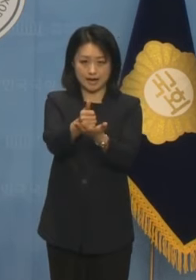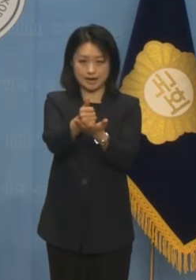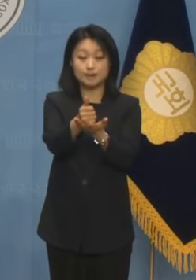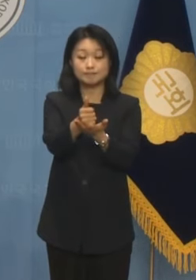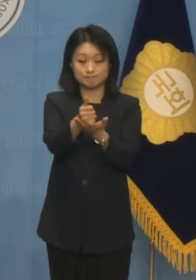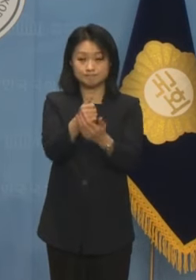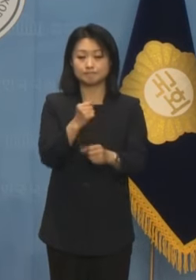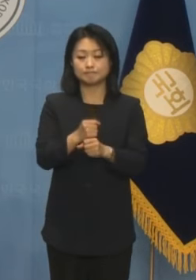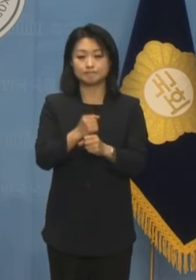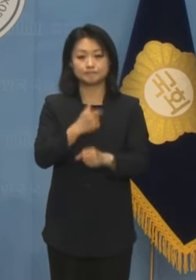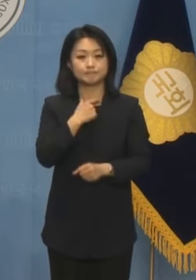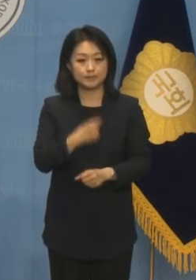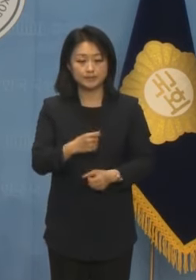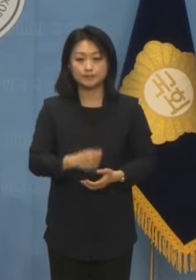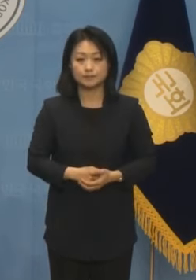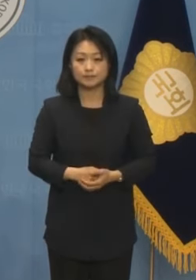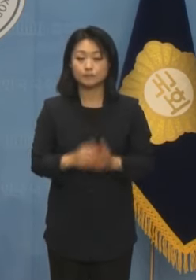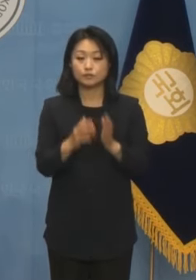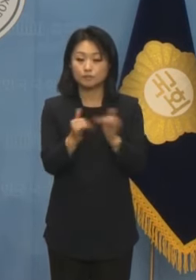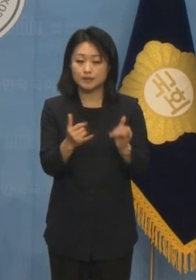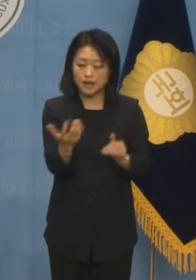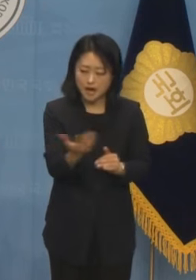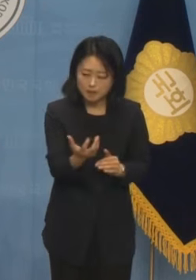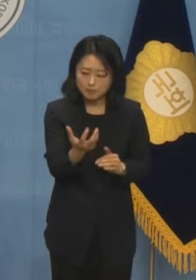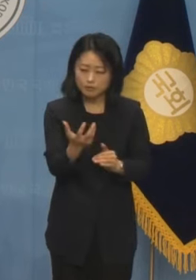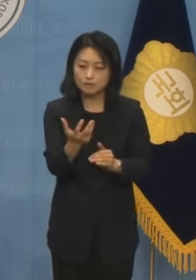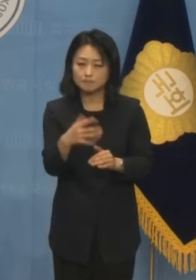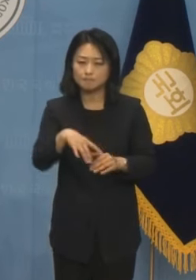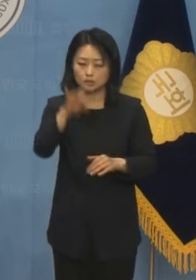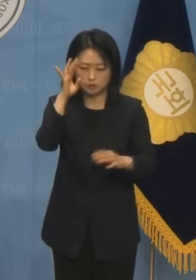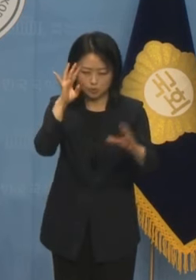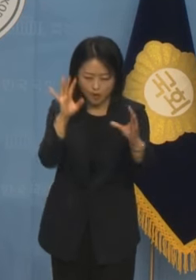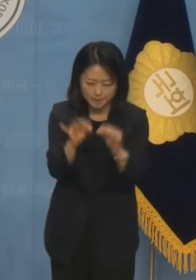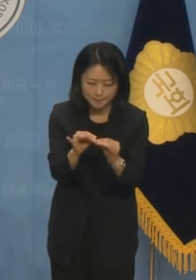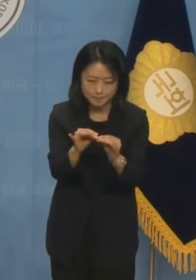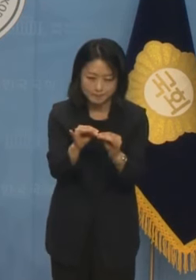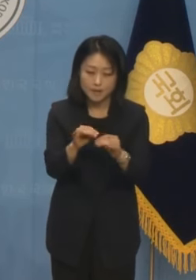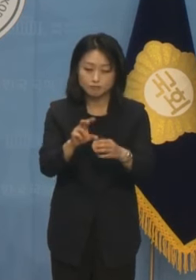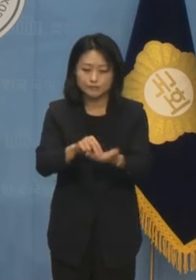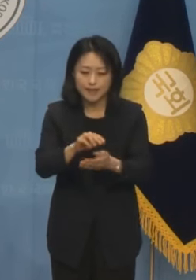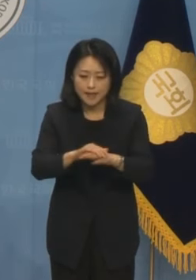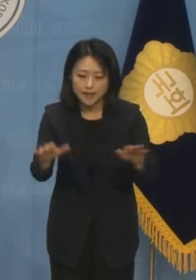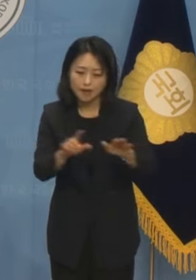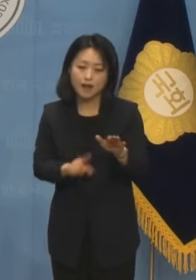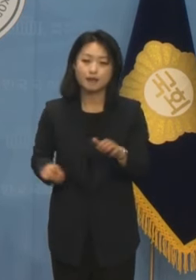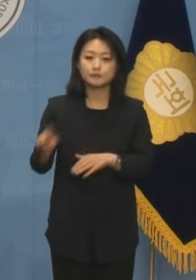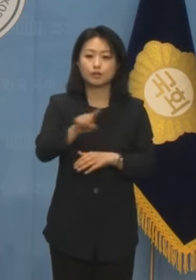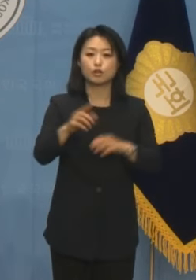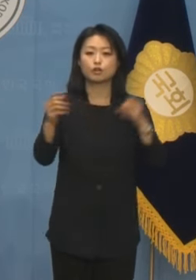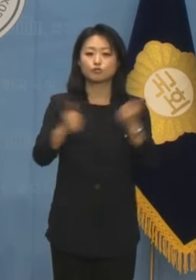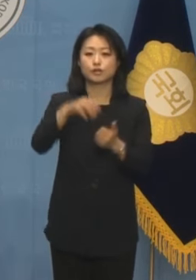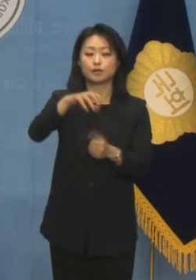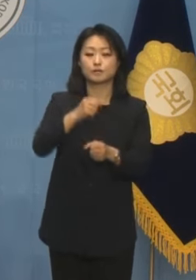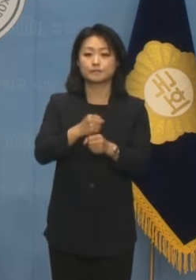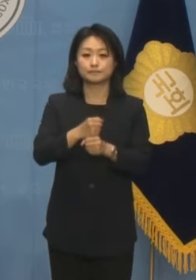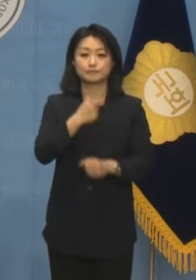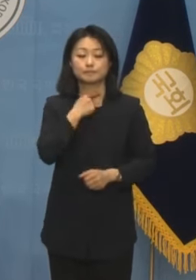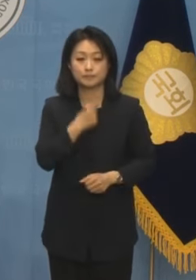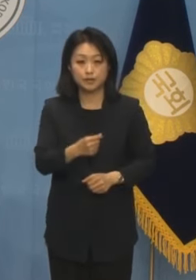만들어 가겠습니다. 국민의 아픔에 제일 먼저 공감하고 해결하는 데 앞장서는 국회를 만들겠습니다.